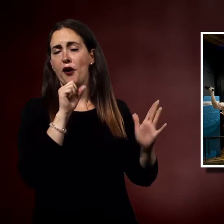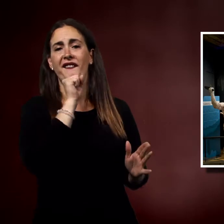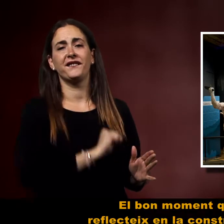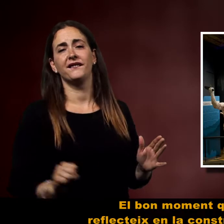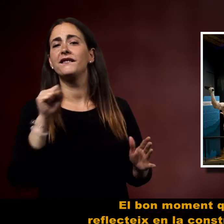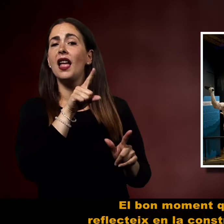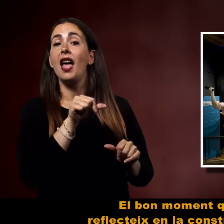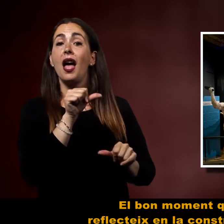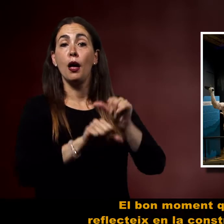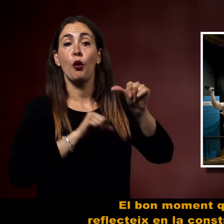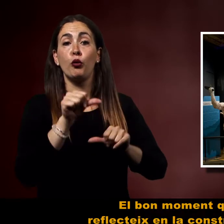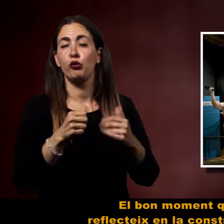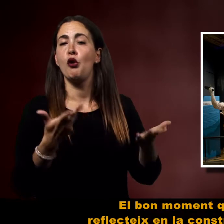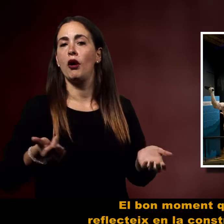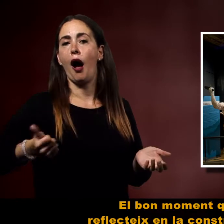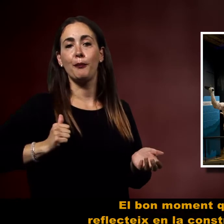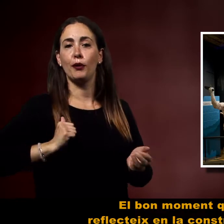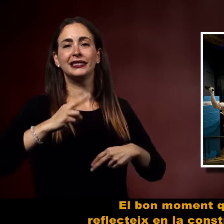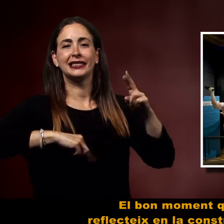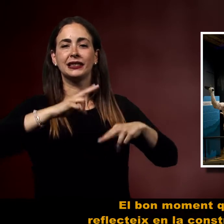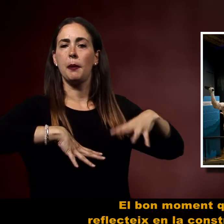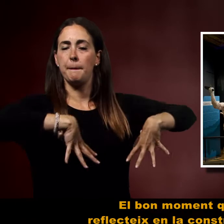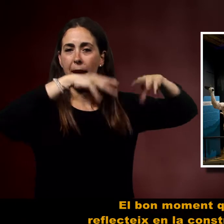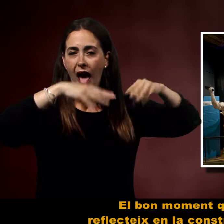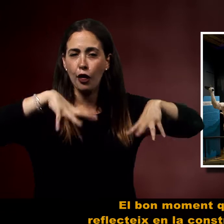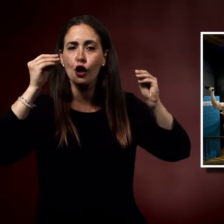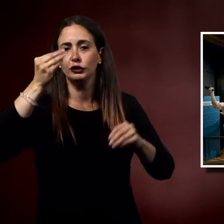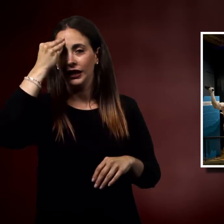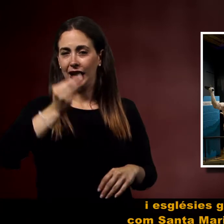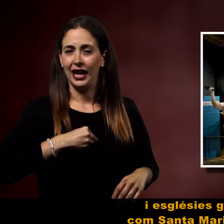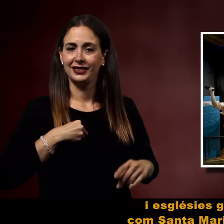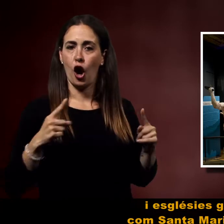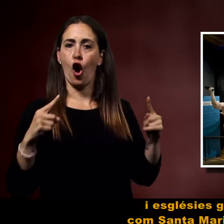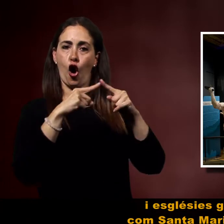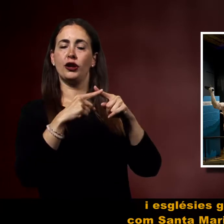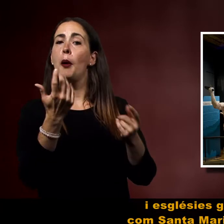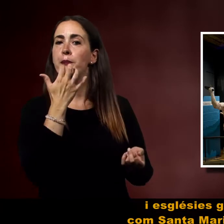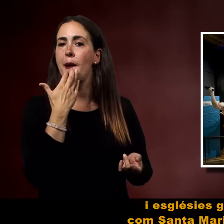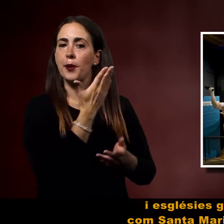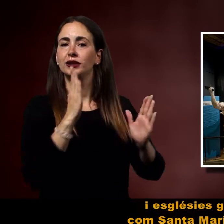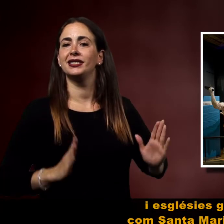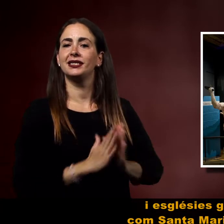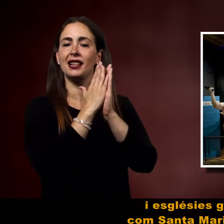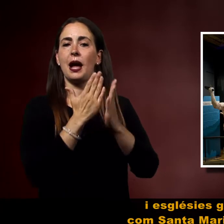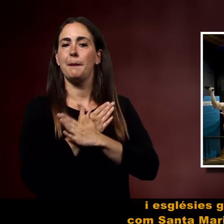El bon moment que viuen es reflecteix en la construcció de palaus i esglésies gòtiques com Santa Maria del Mar.